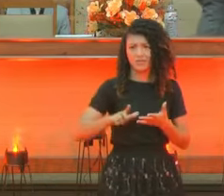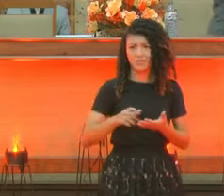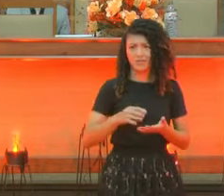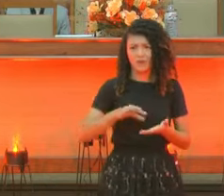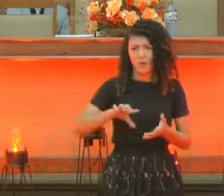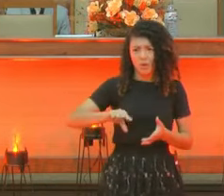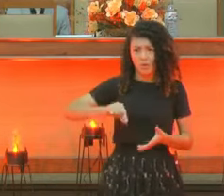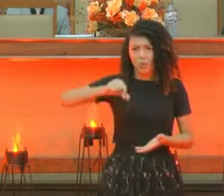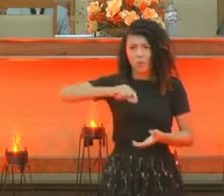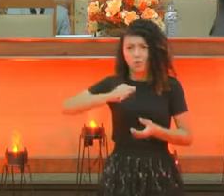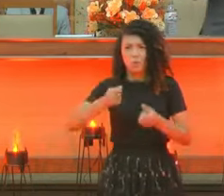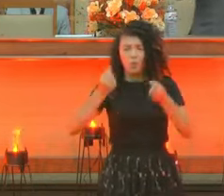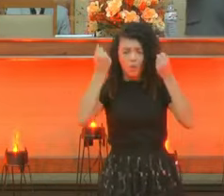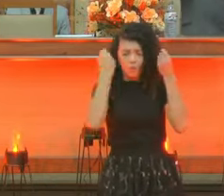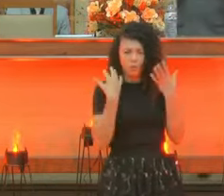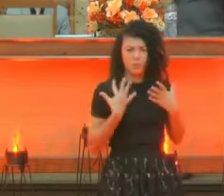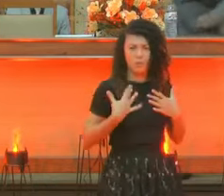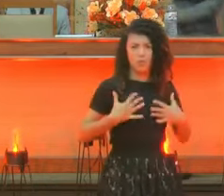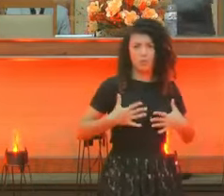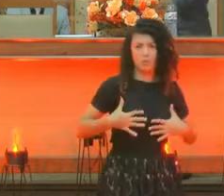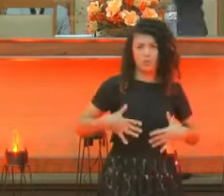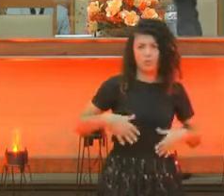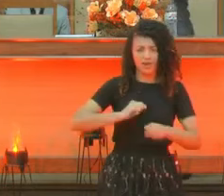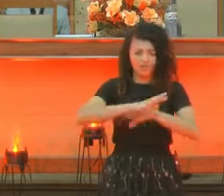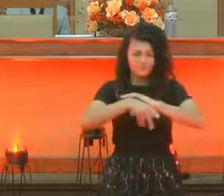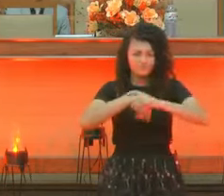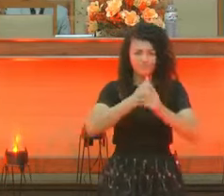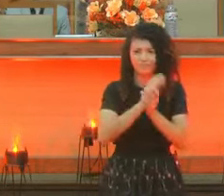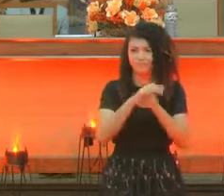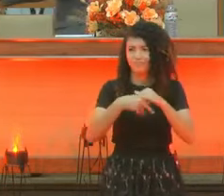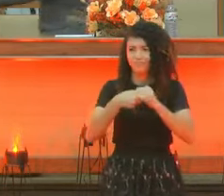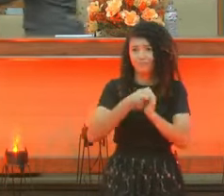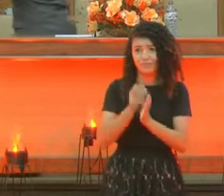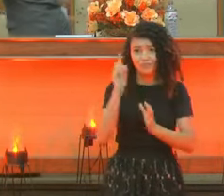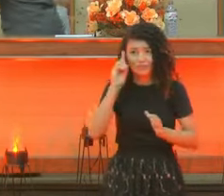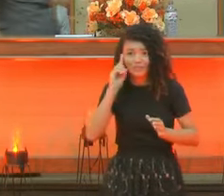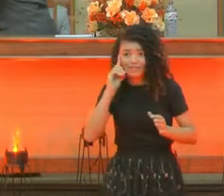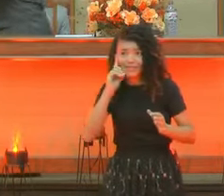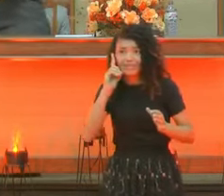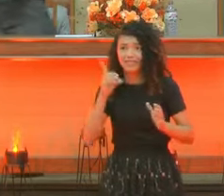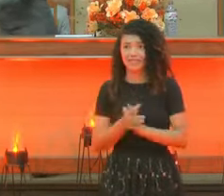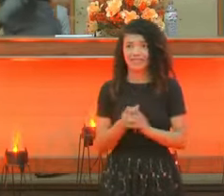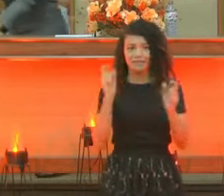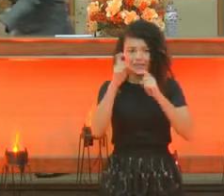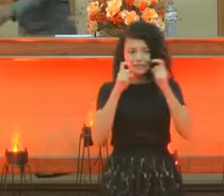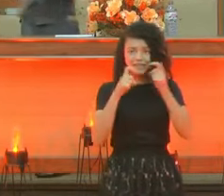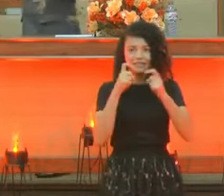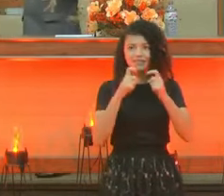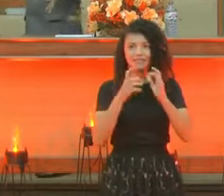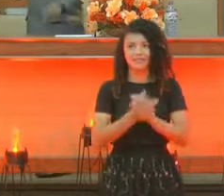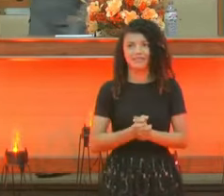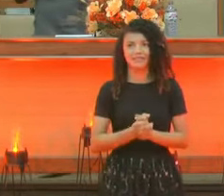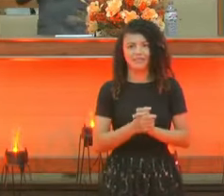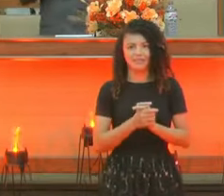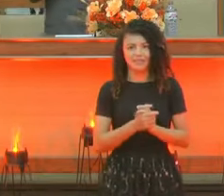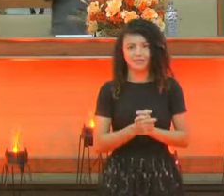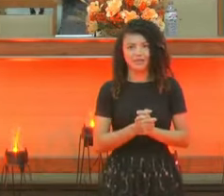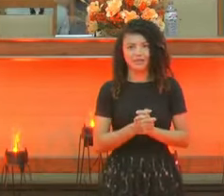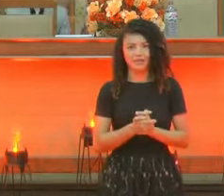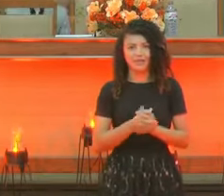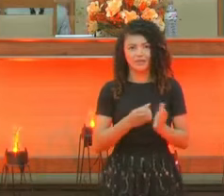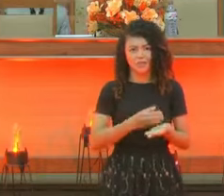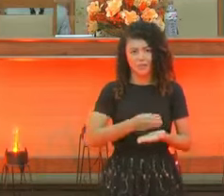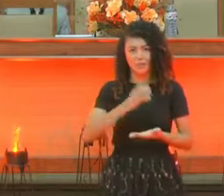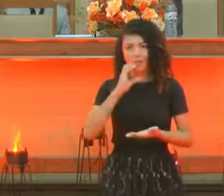Álcool. Álcool era pronto. Era o álcool. Era toda hora. Teve deles aí que foi beber água. E aí, pegou uma garrafa de álcool para beber.